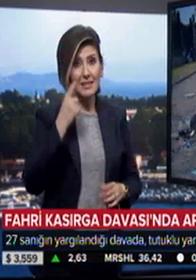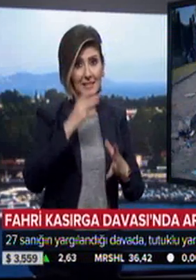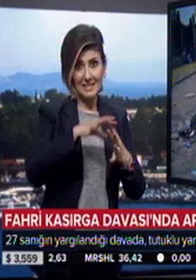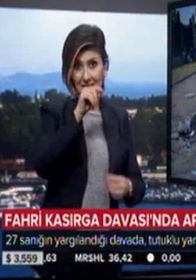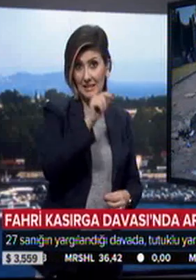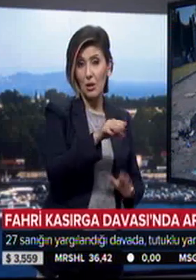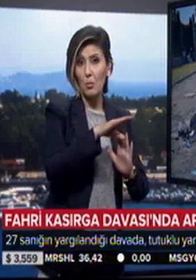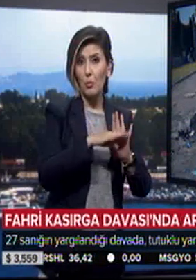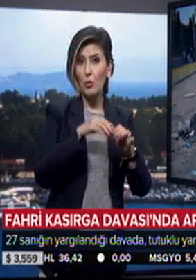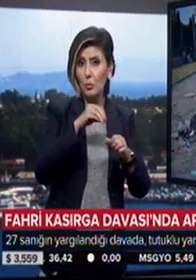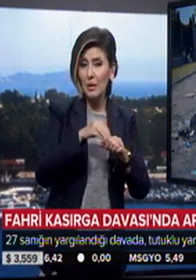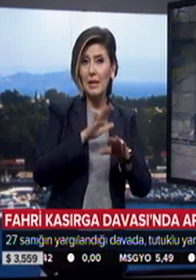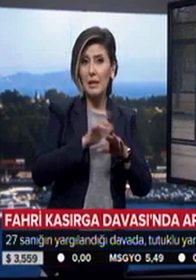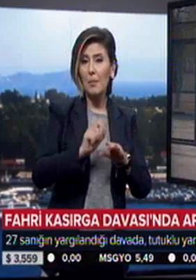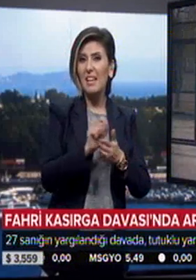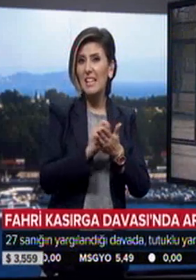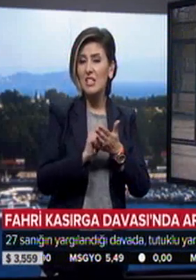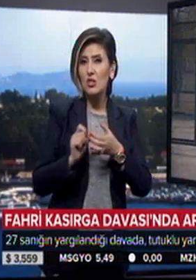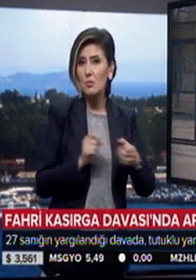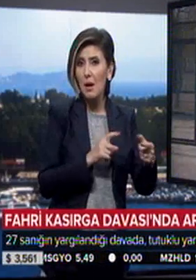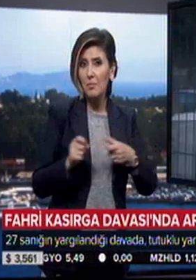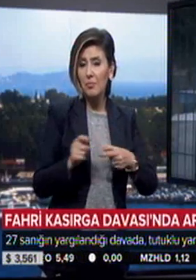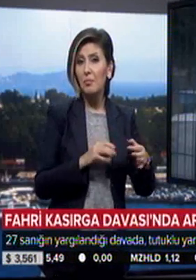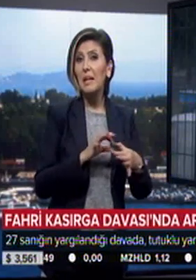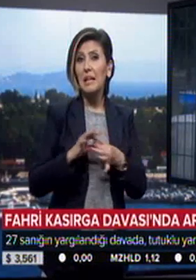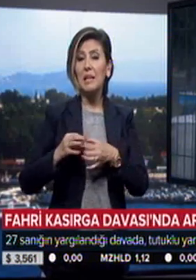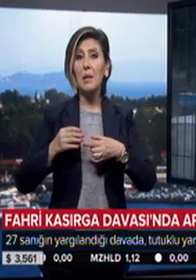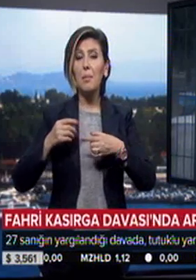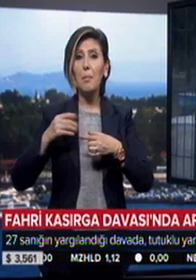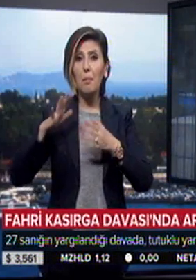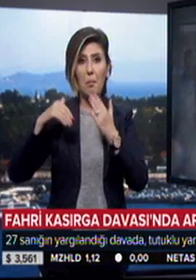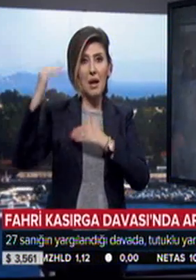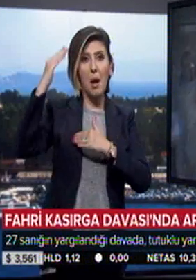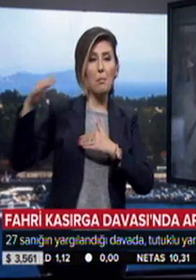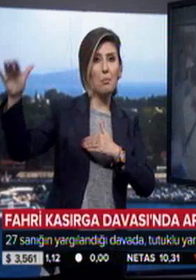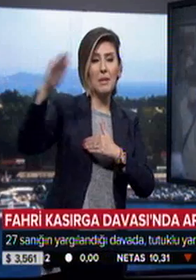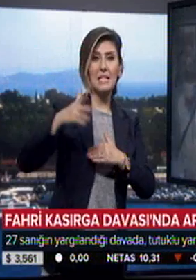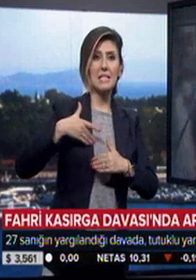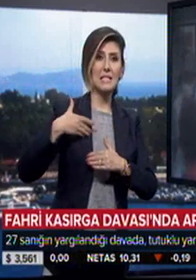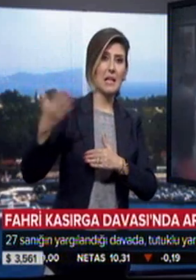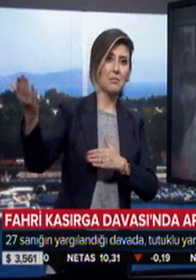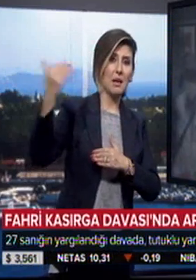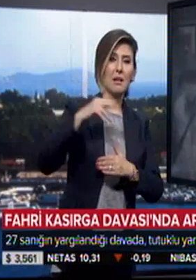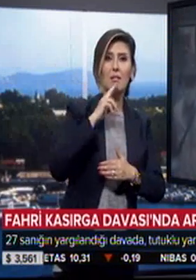G'nin program üzerinden yaptığı yazışmaların ilgili makamlardan istenmesine de karar verildi.